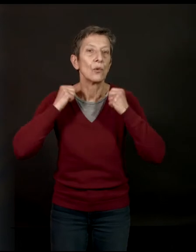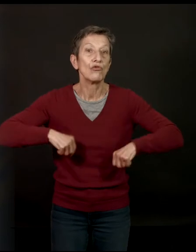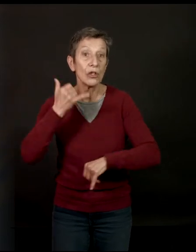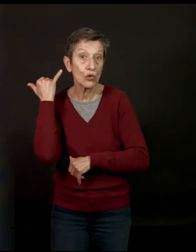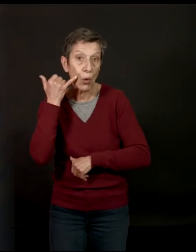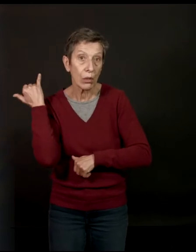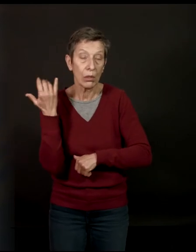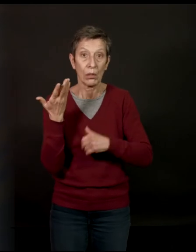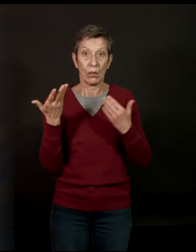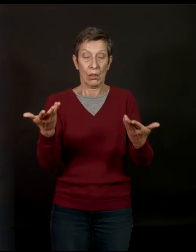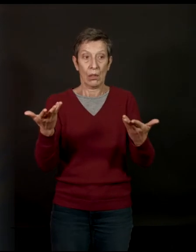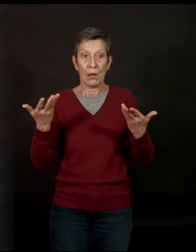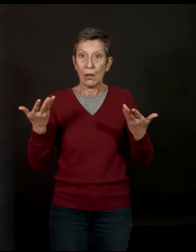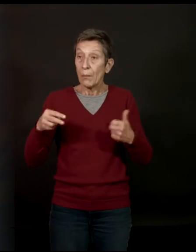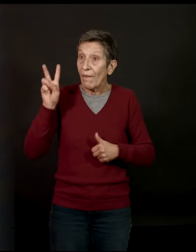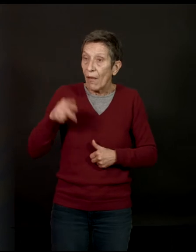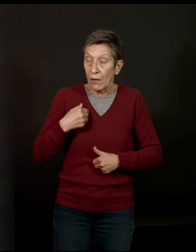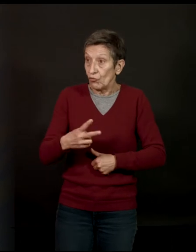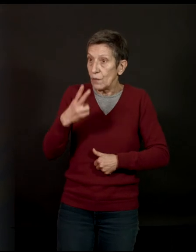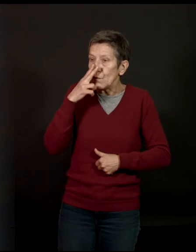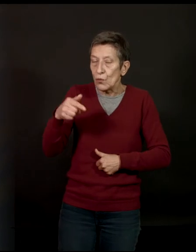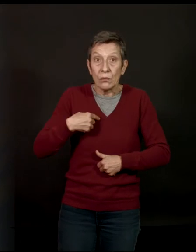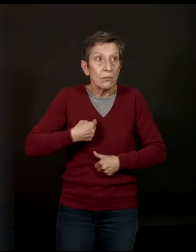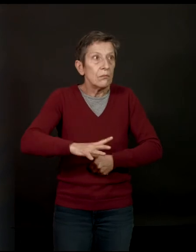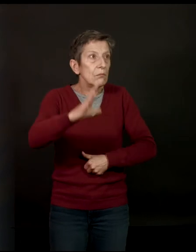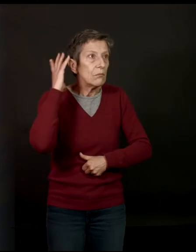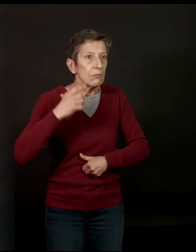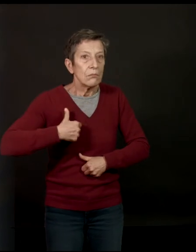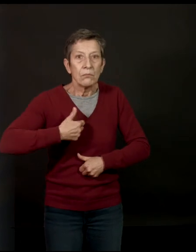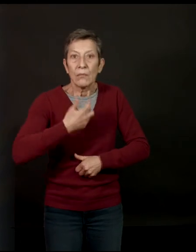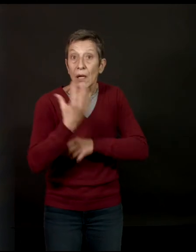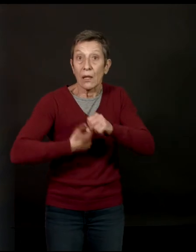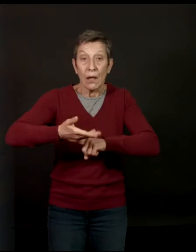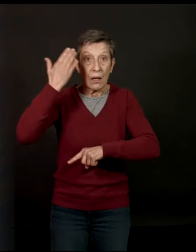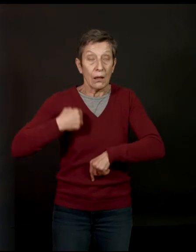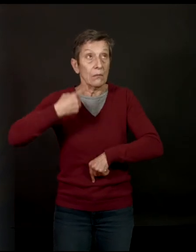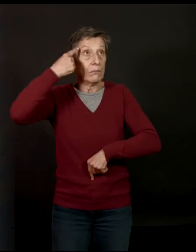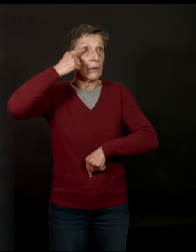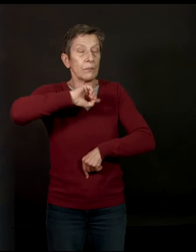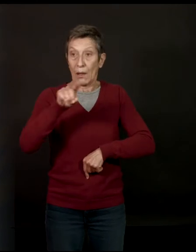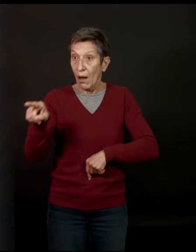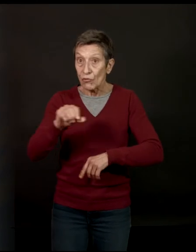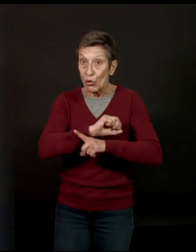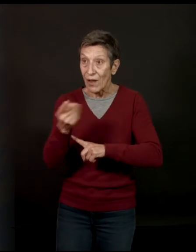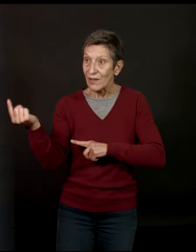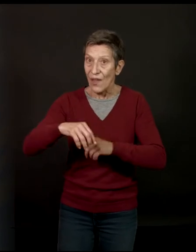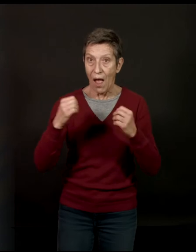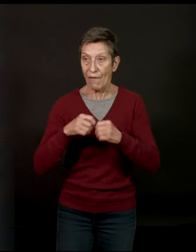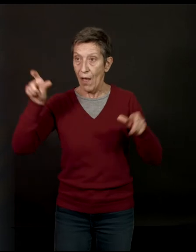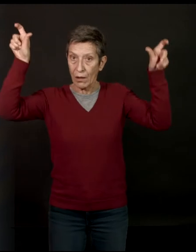vu une chose que je n'aurais jamais imaginée possible, il y encore quelques années en France, qui était des journalistes avec des gardes du corps. Donc, il a vraiment